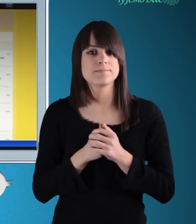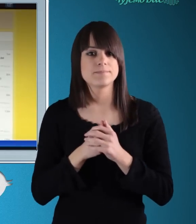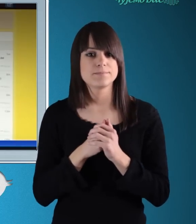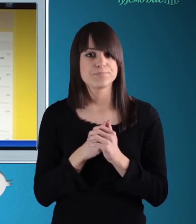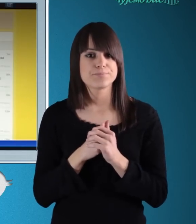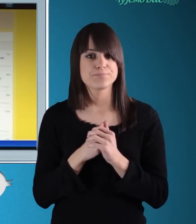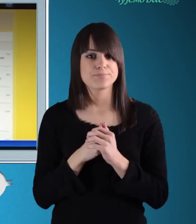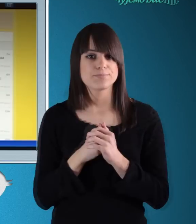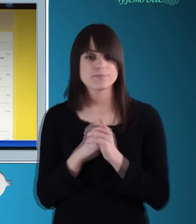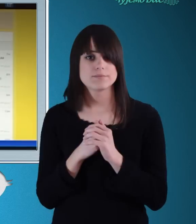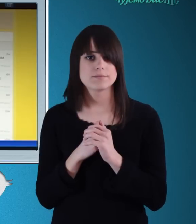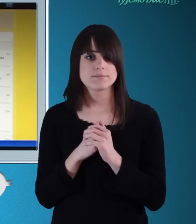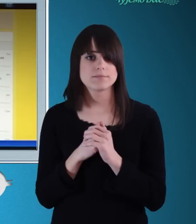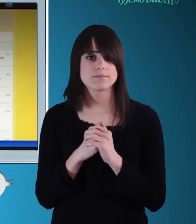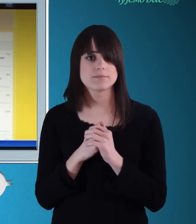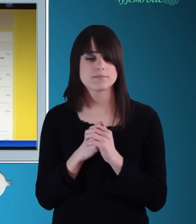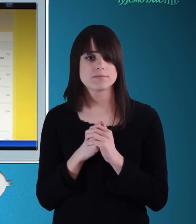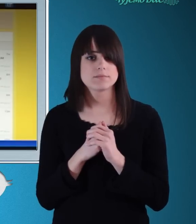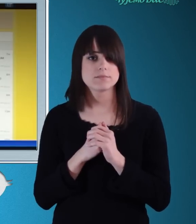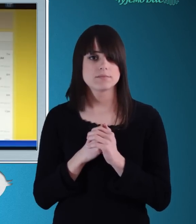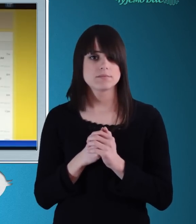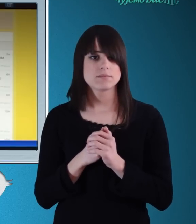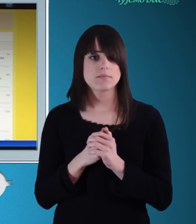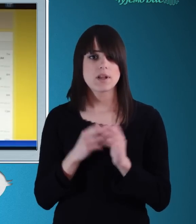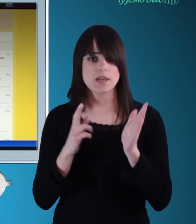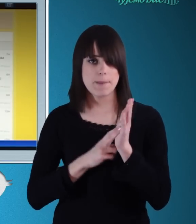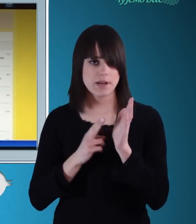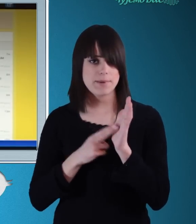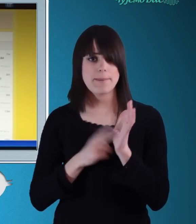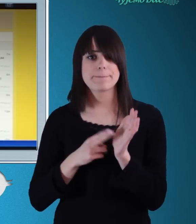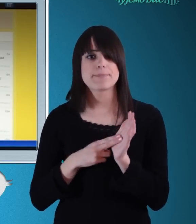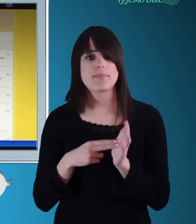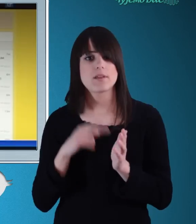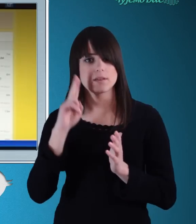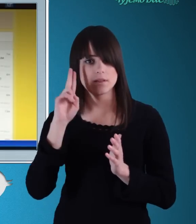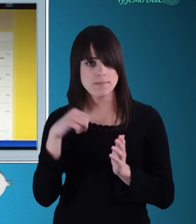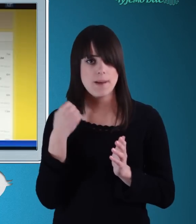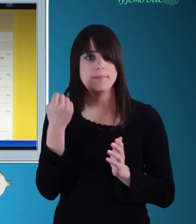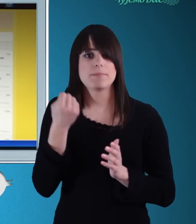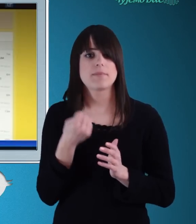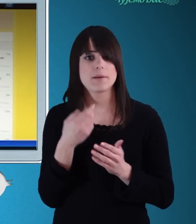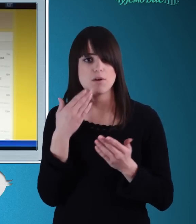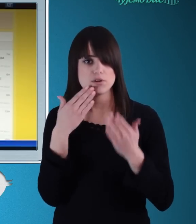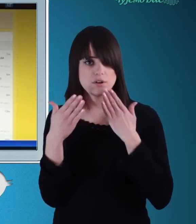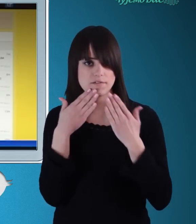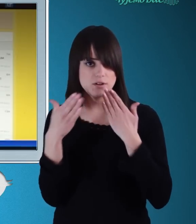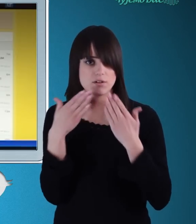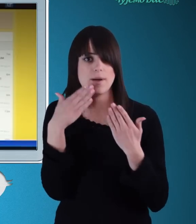Recimo imate predstojeću konferenciju koja se tiče Međunarodnog dana gluvih i želite da informišete